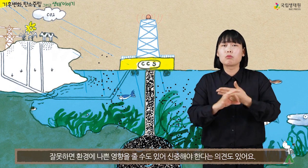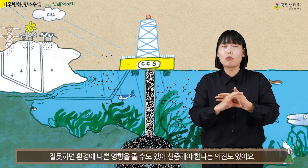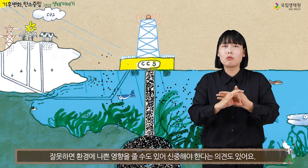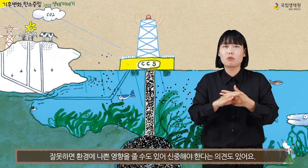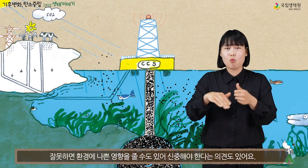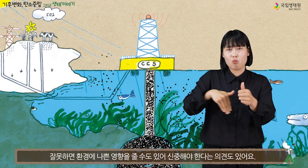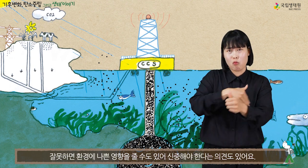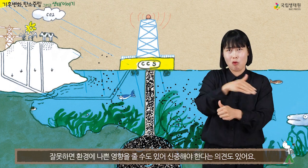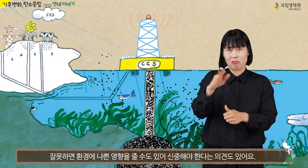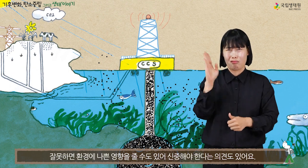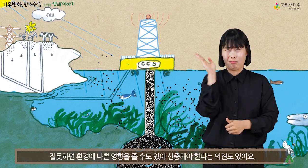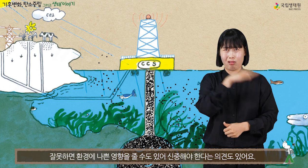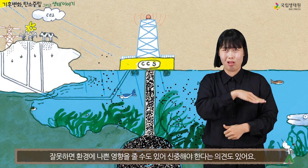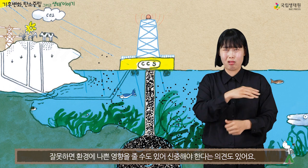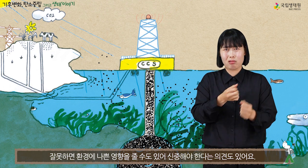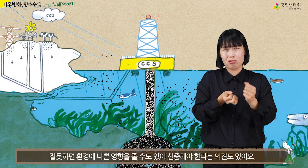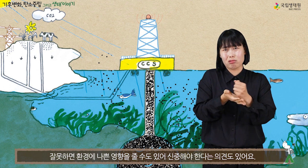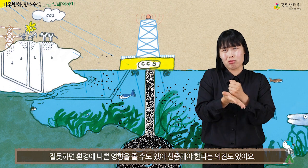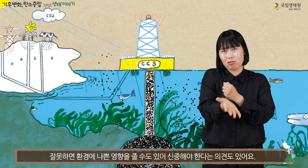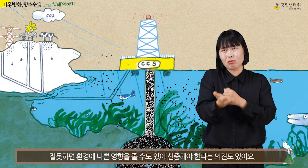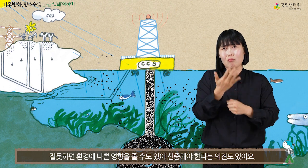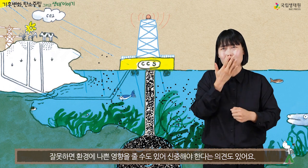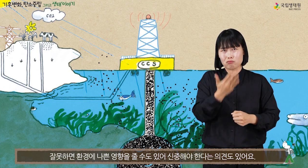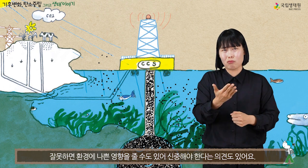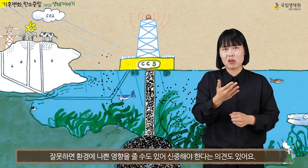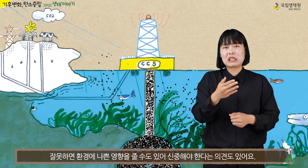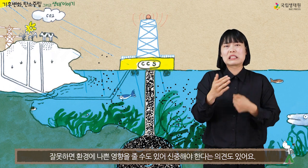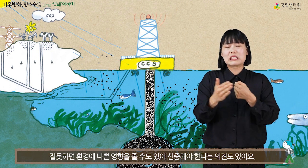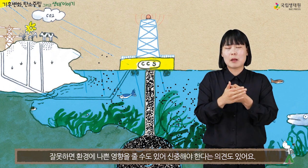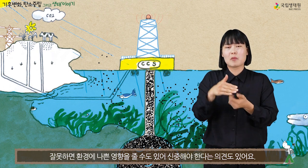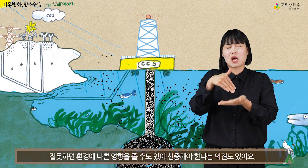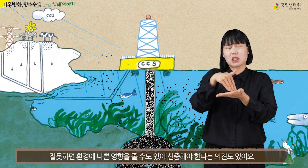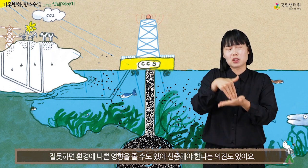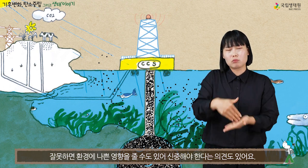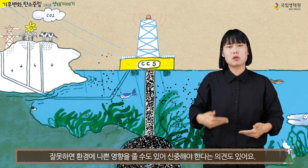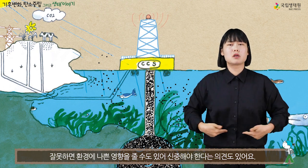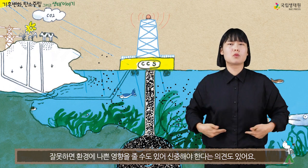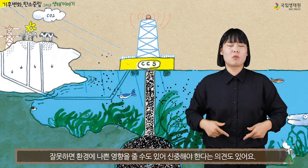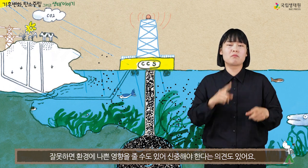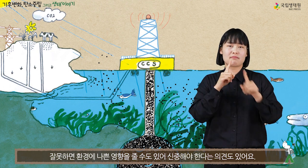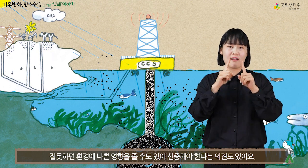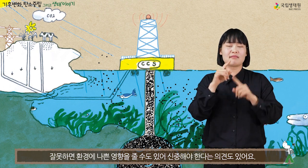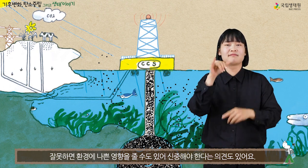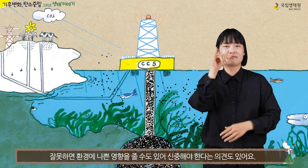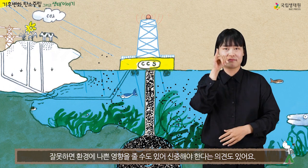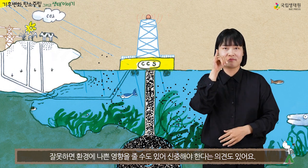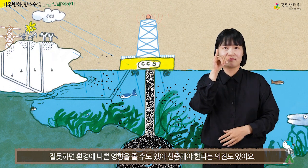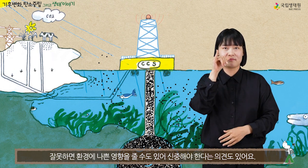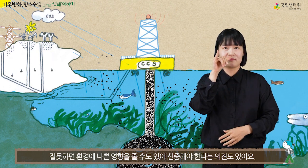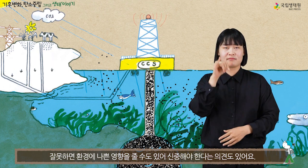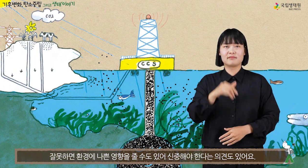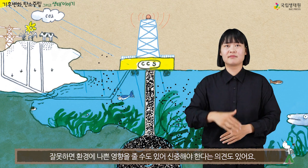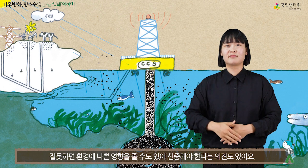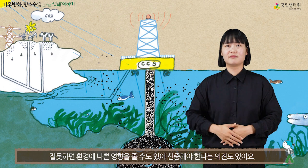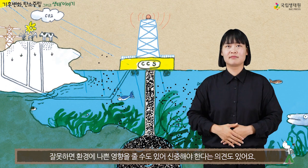잘못하면 환경에 나쁜 영향을 줄 수도 있어 신중해야 한다는 의견도 있어요.